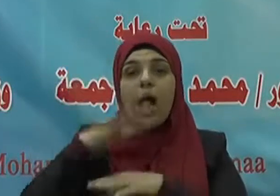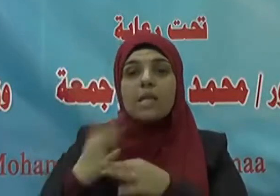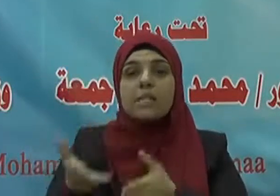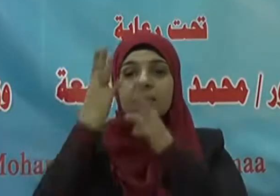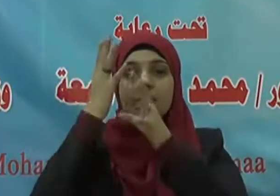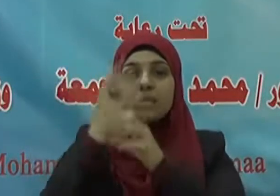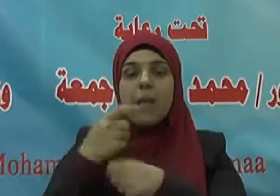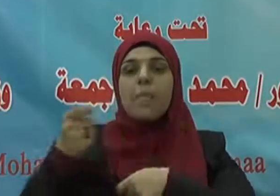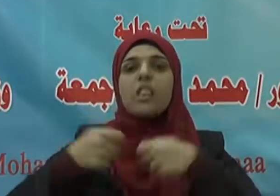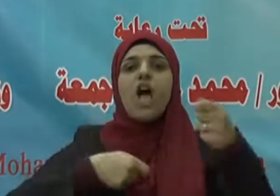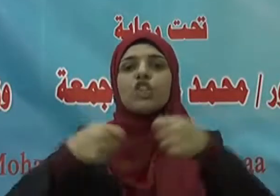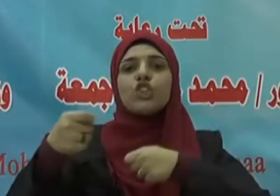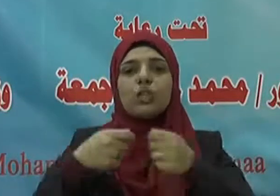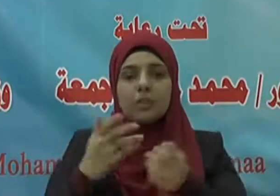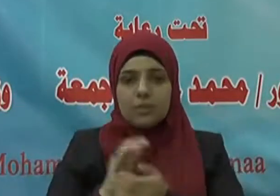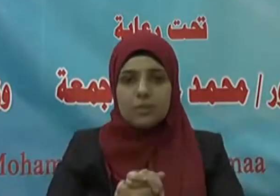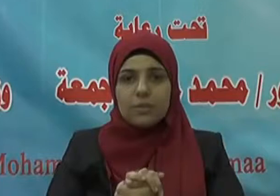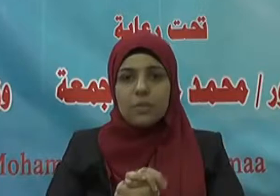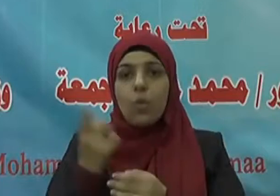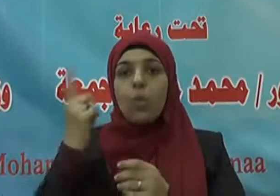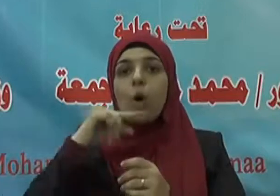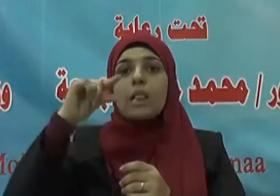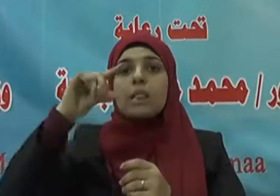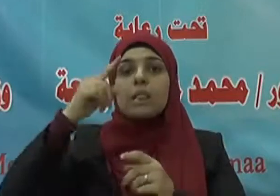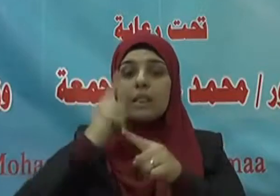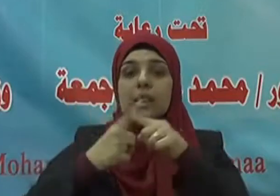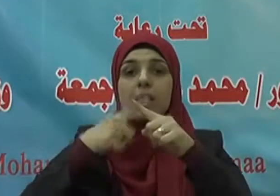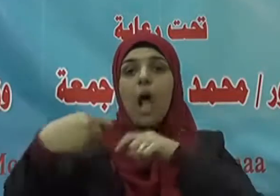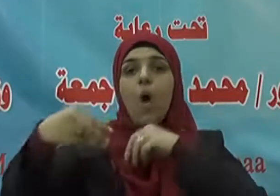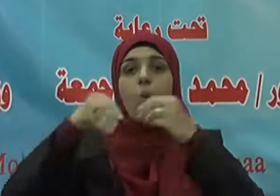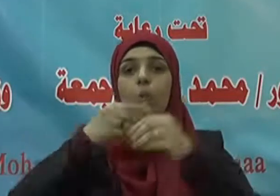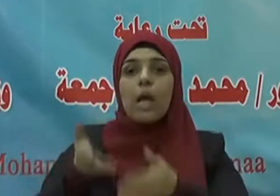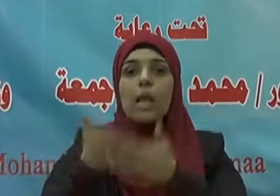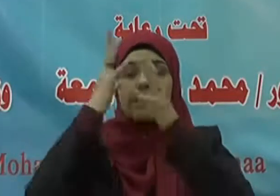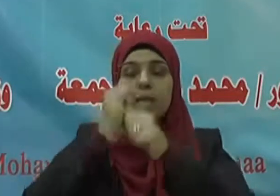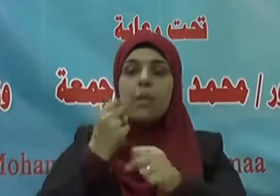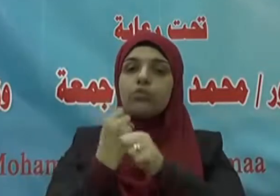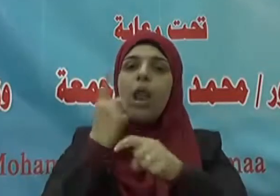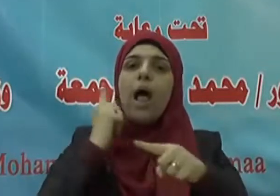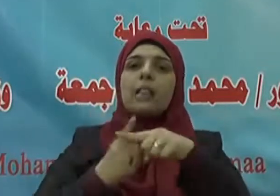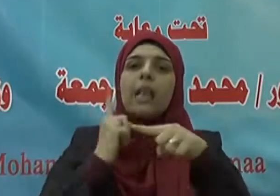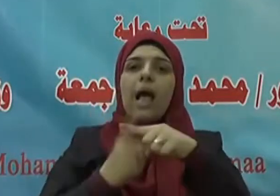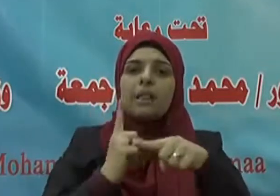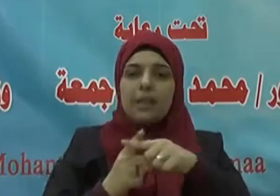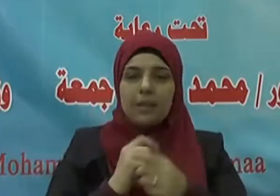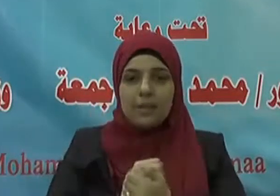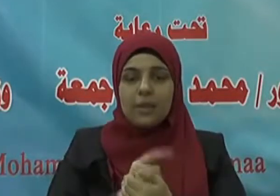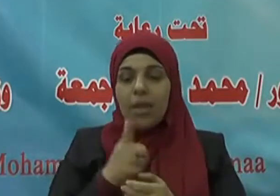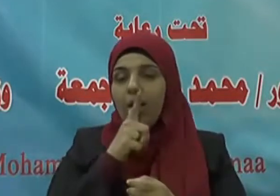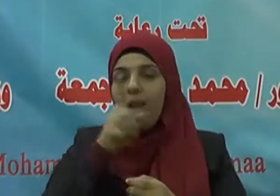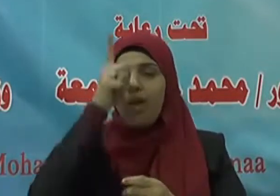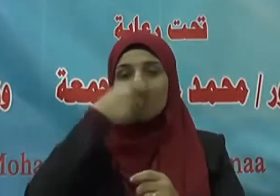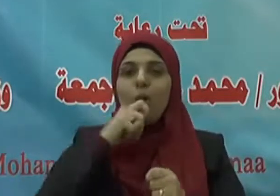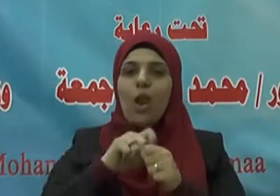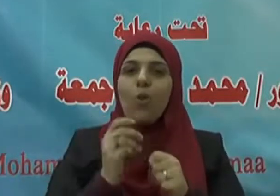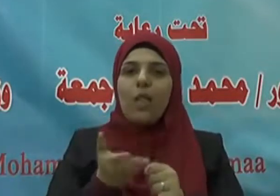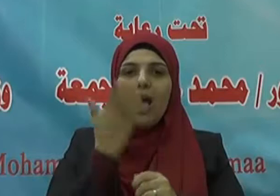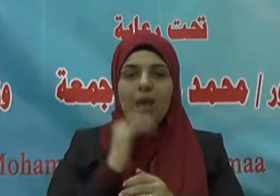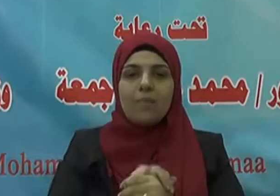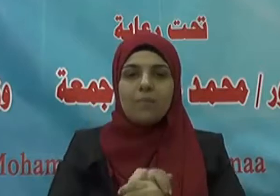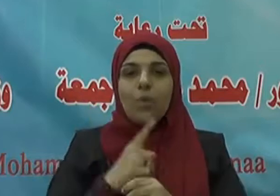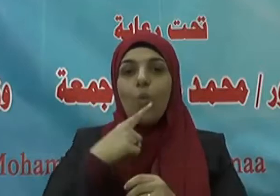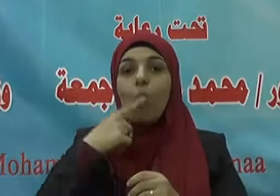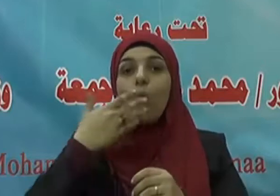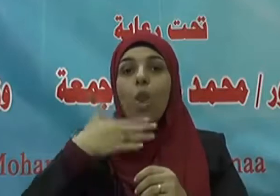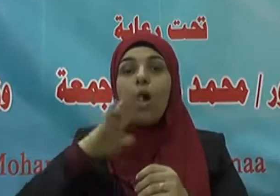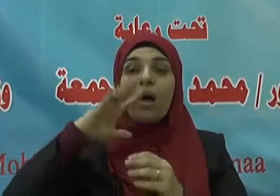عليه السلام تاجرا وداود عليه السلام حدادا قال تعالى